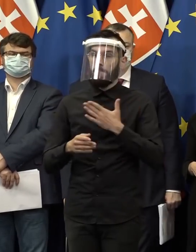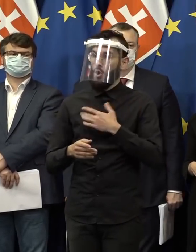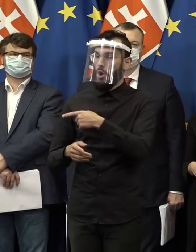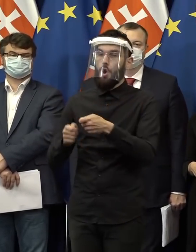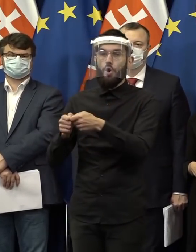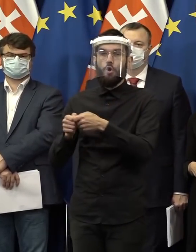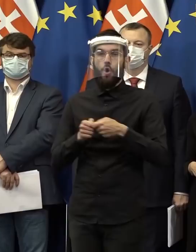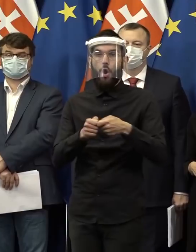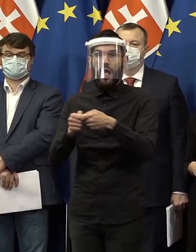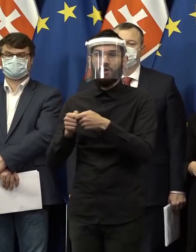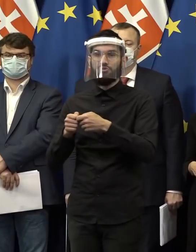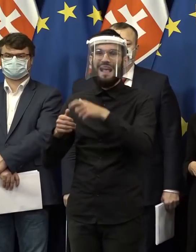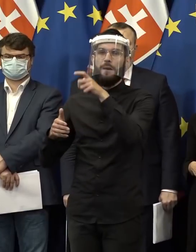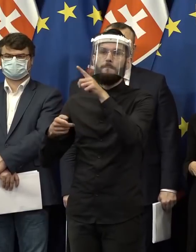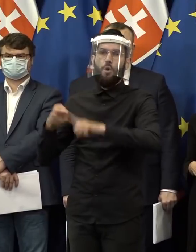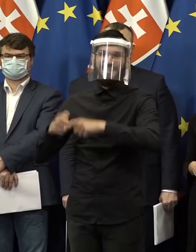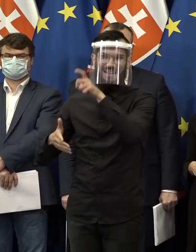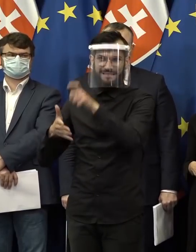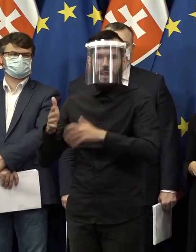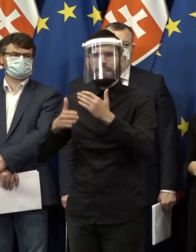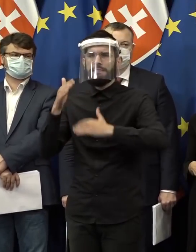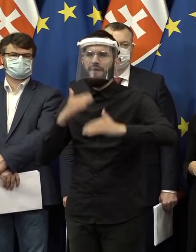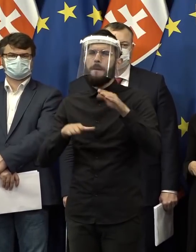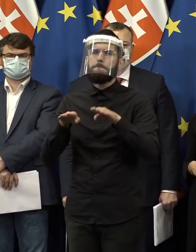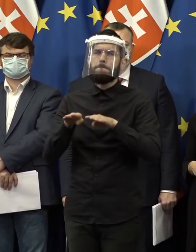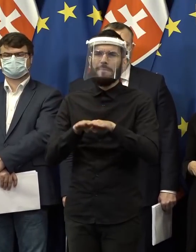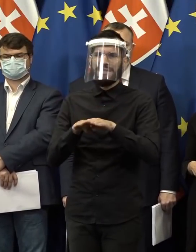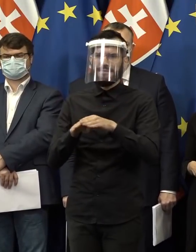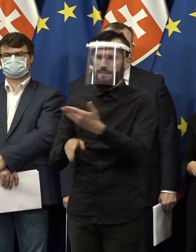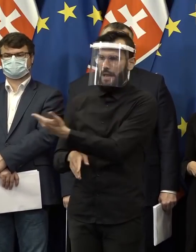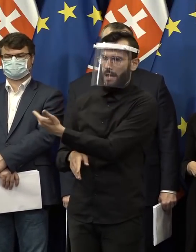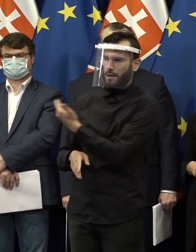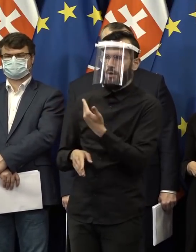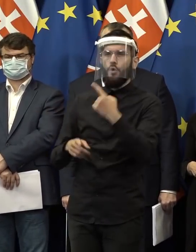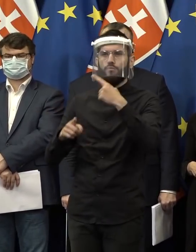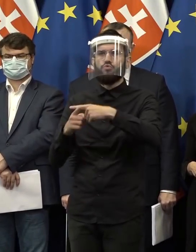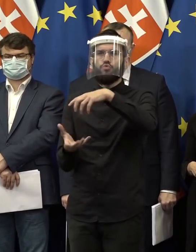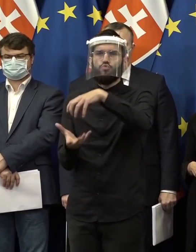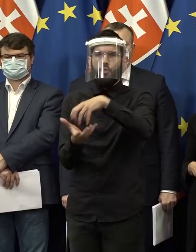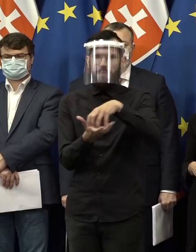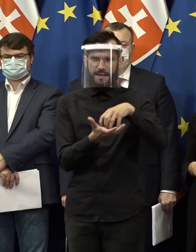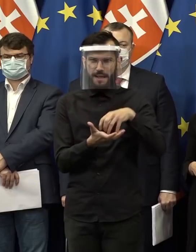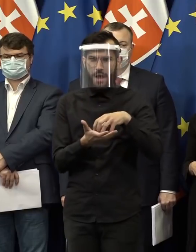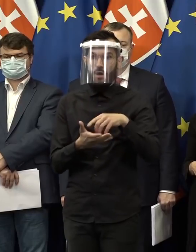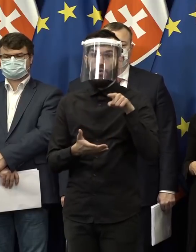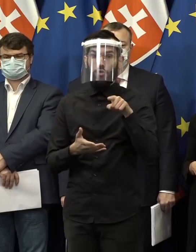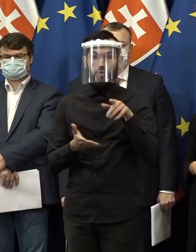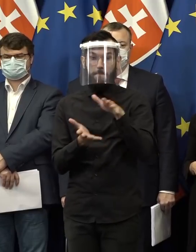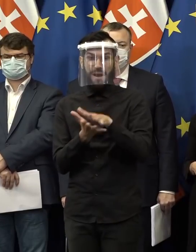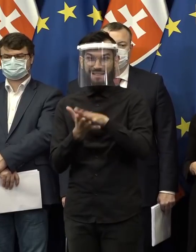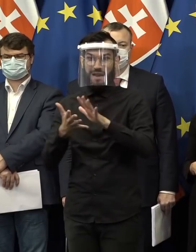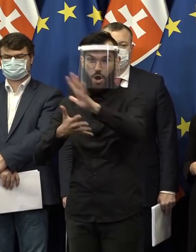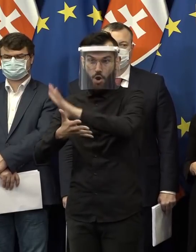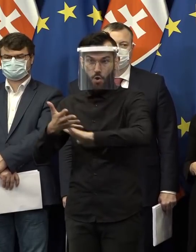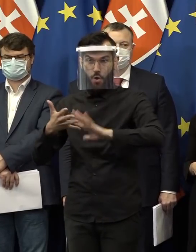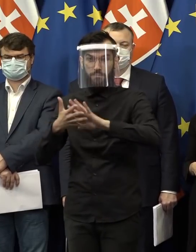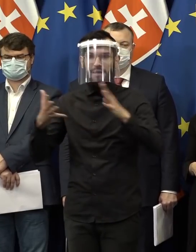stránam a predstaviteľom koaličných strán, najmä ministrom, tústojacím za mňou a ich tímom, že sme tento materiál spoločne boli